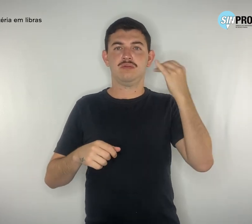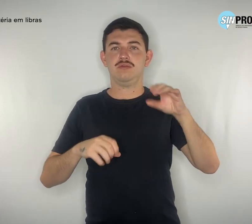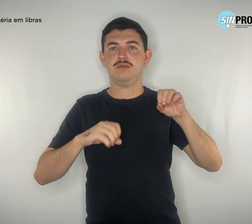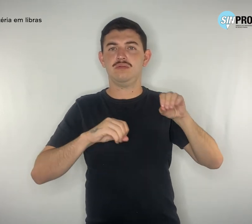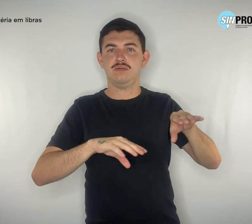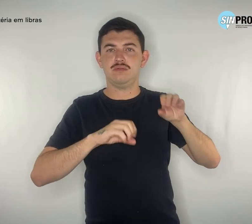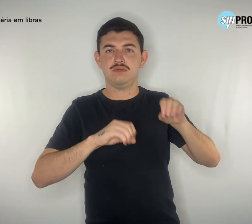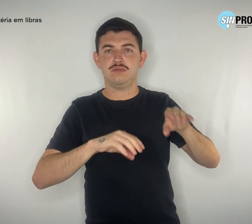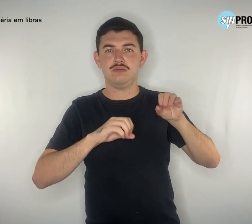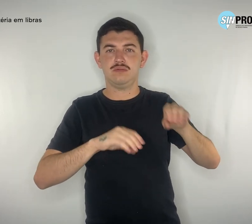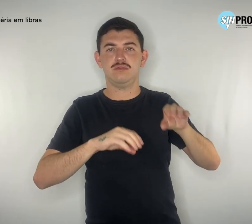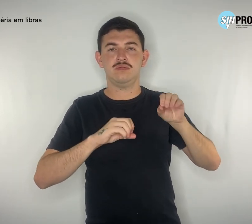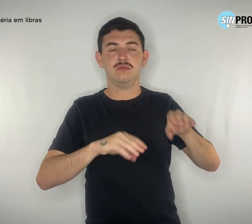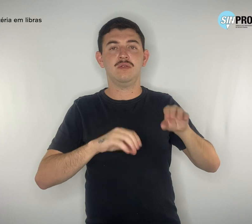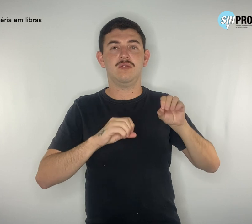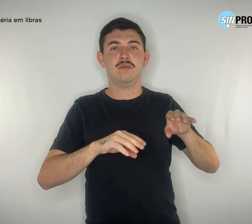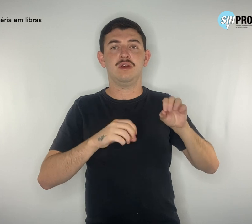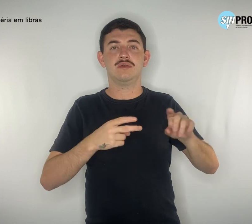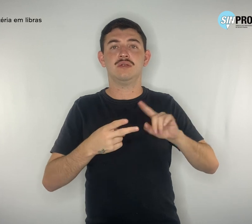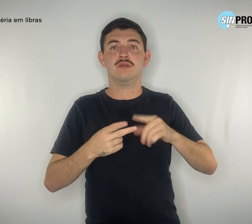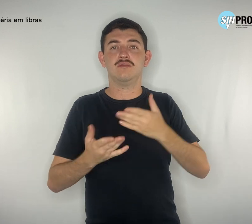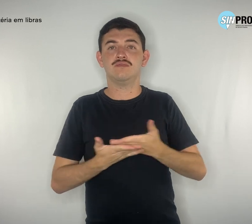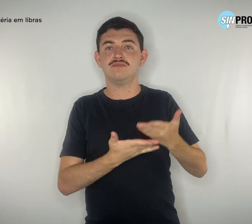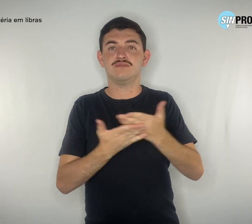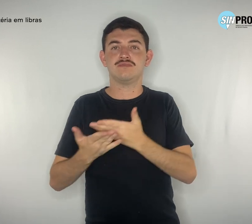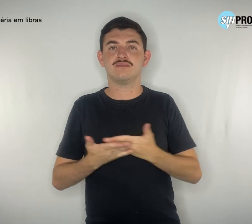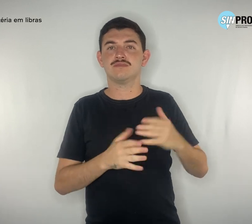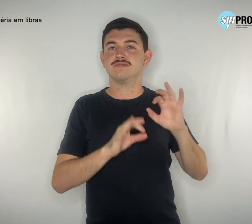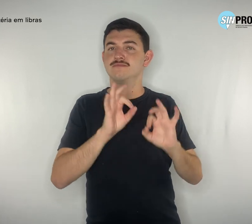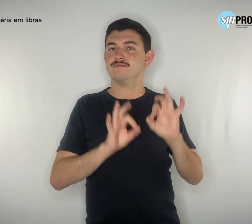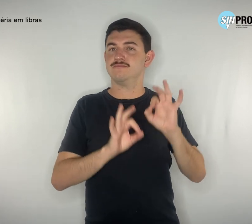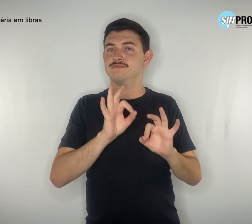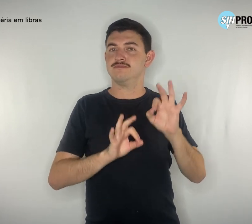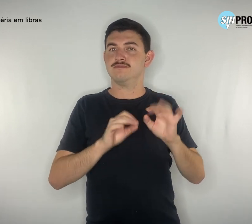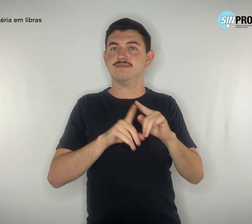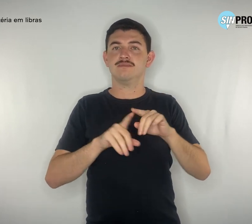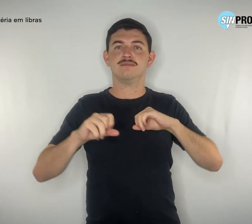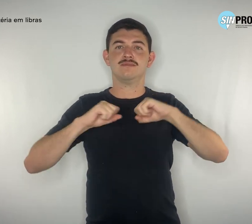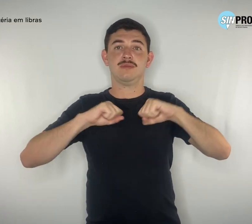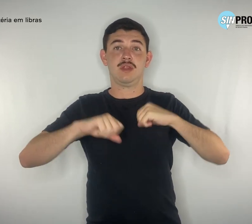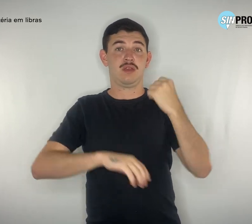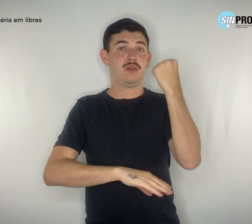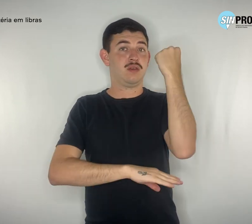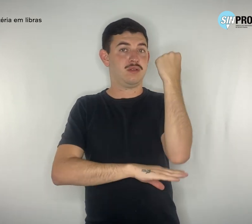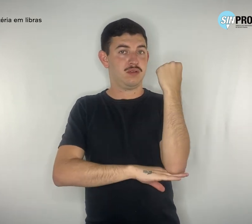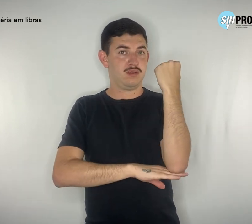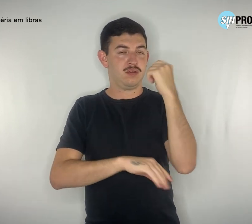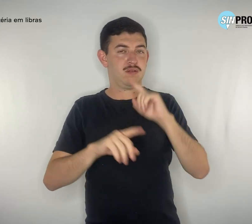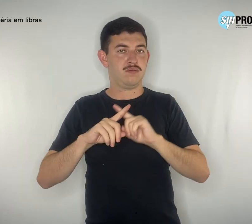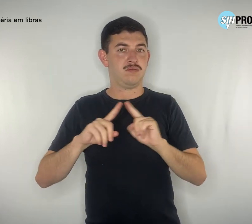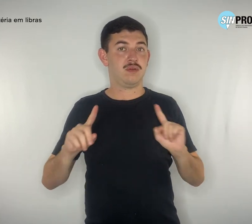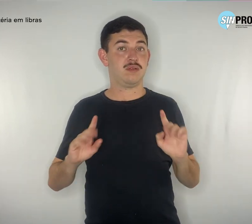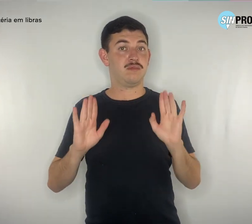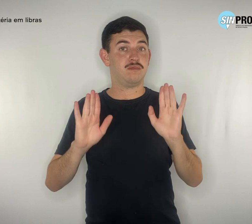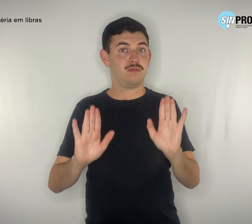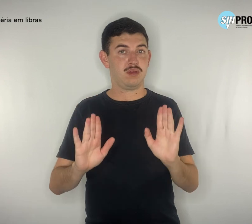estudo, planejamento e também de resistência. Aliás, fundamental nos dias de hoje